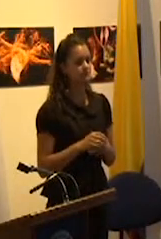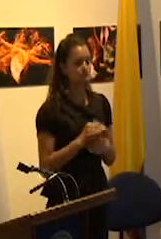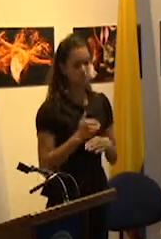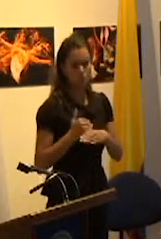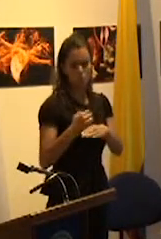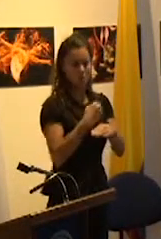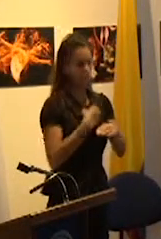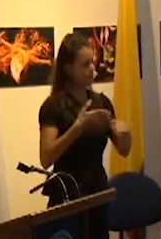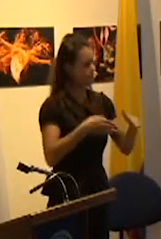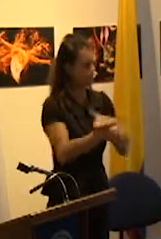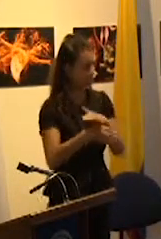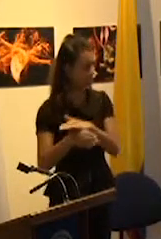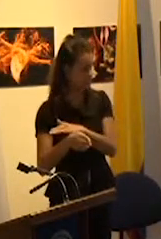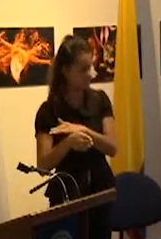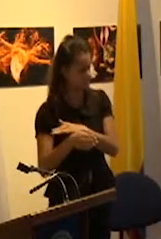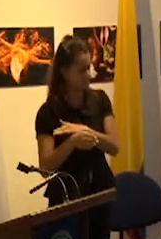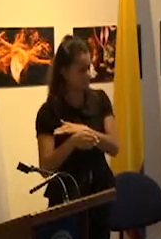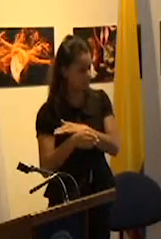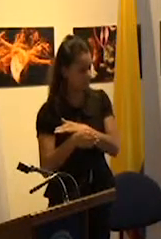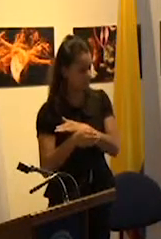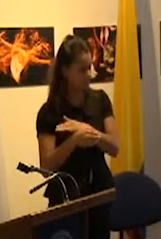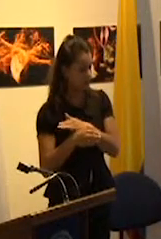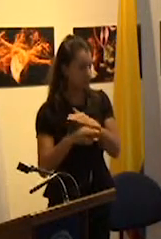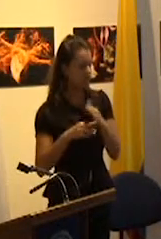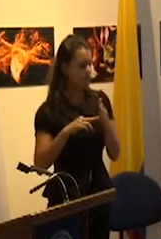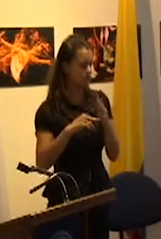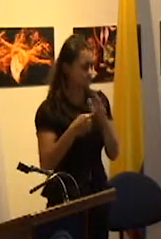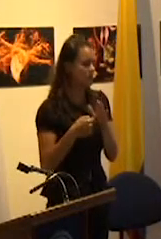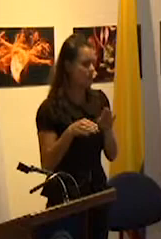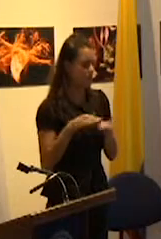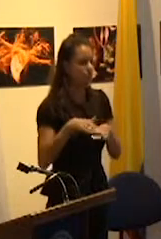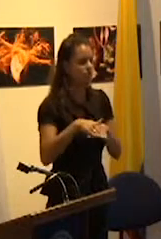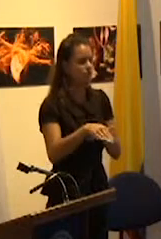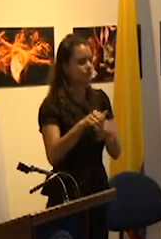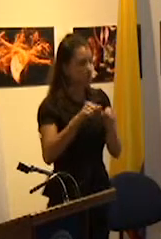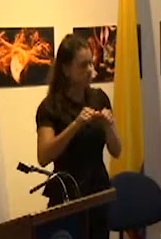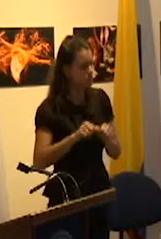a la manutención de las desigualdades de posición socioeconómica